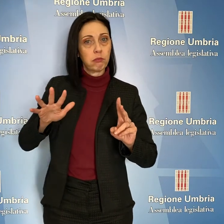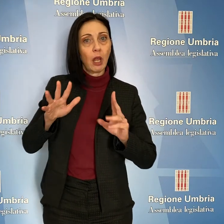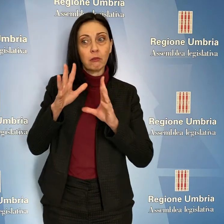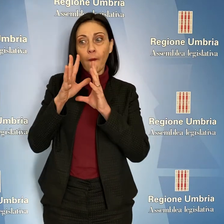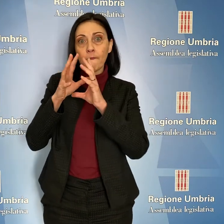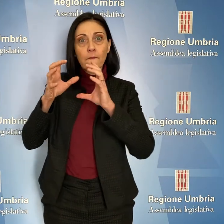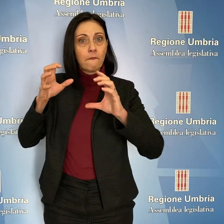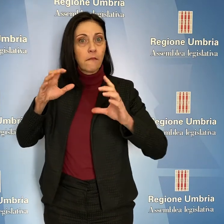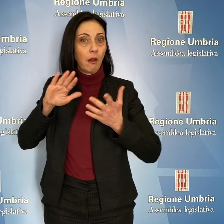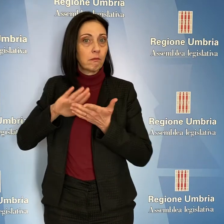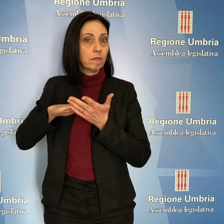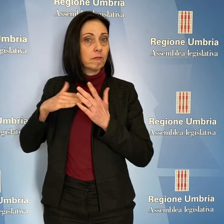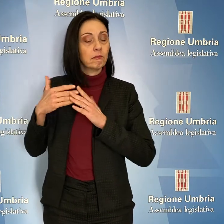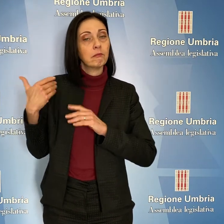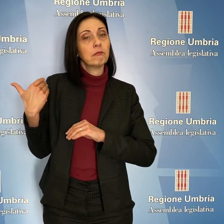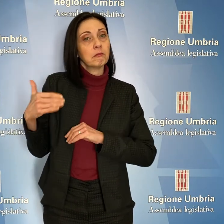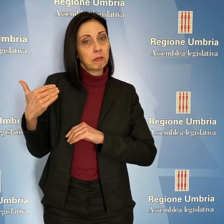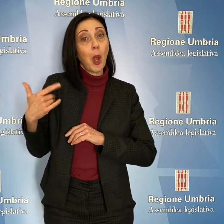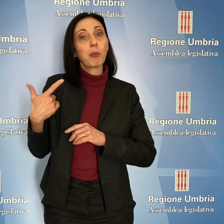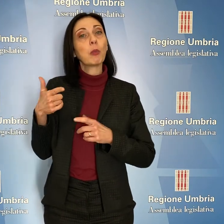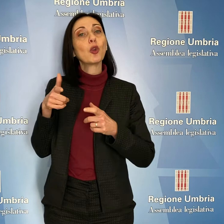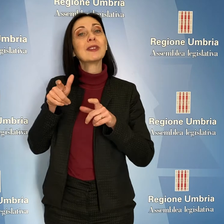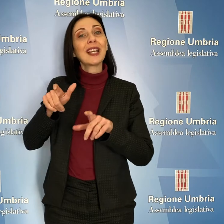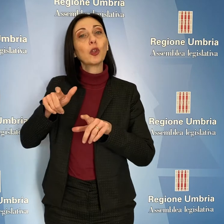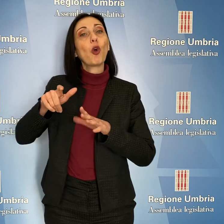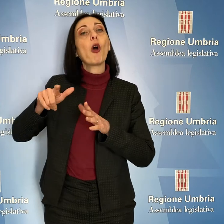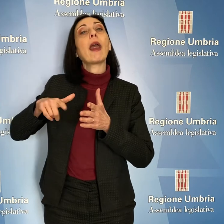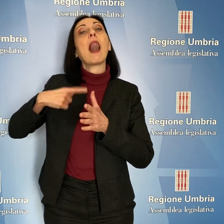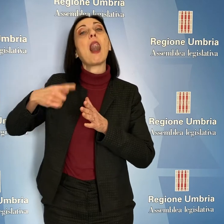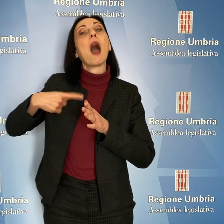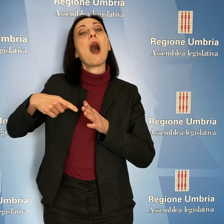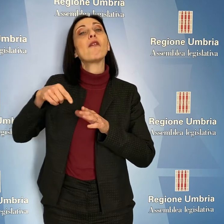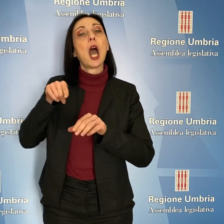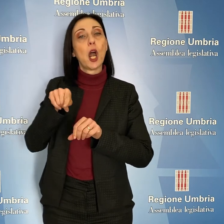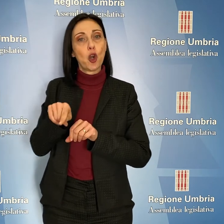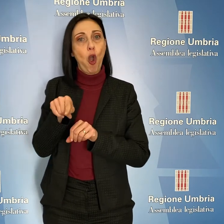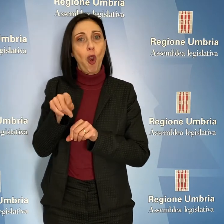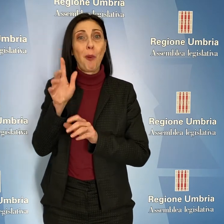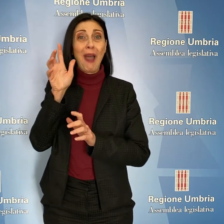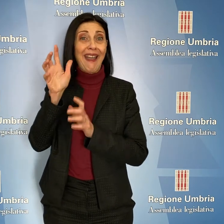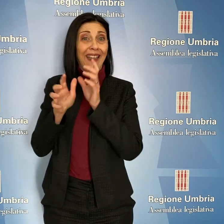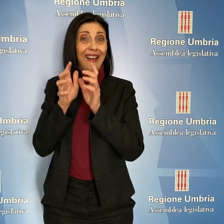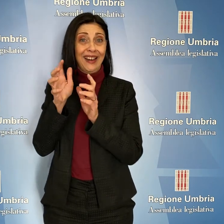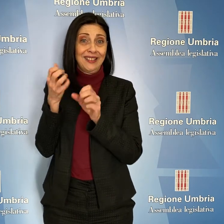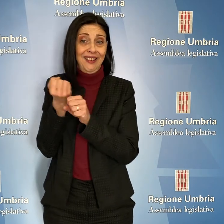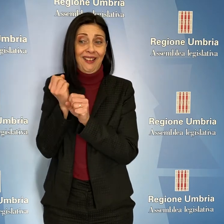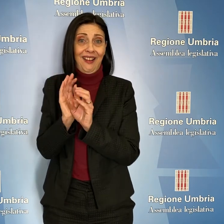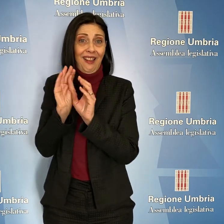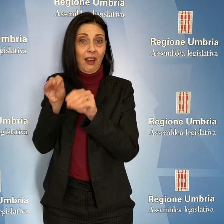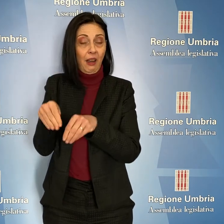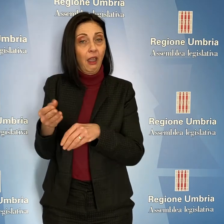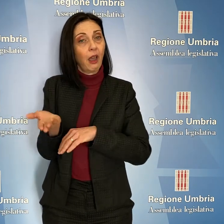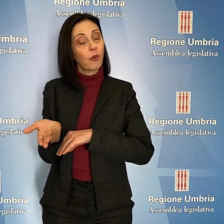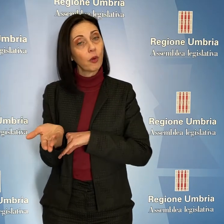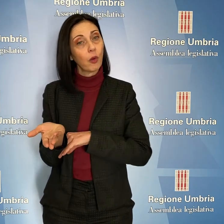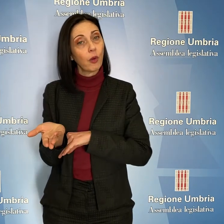importantissime realtà industriali del settore del Lavanolo in forte crisi occupazionale. Rispondendo all